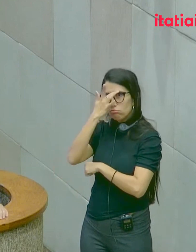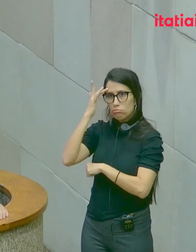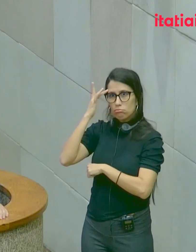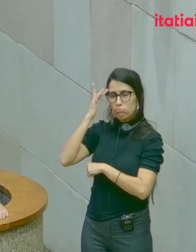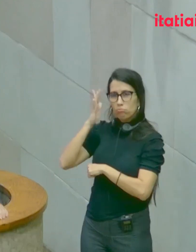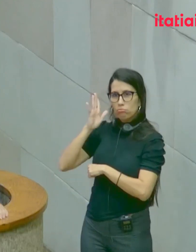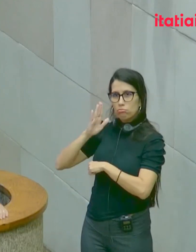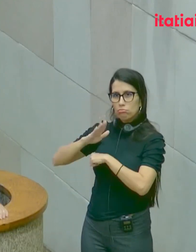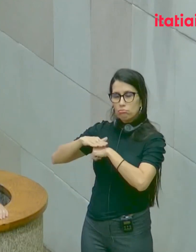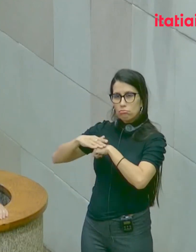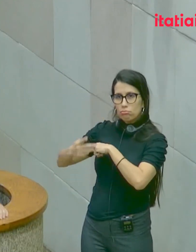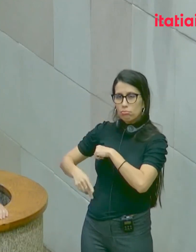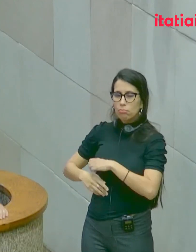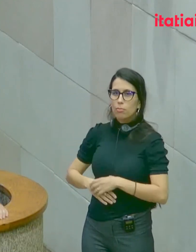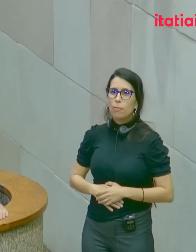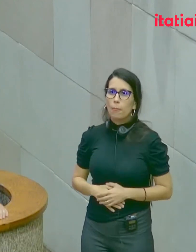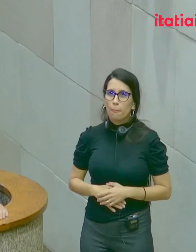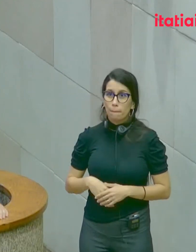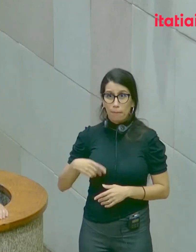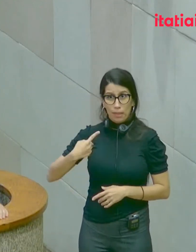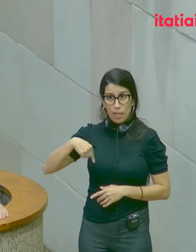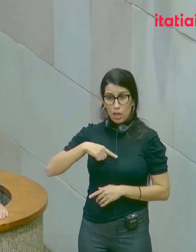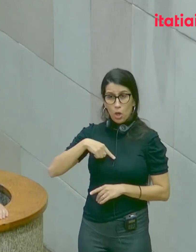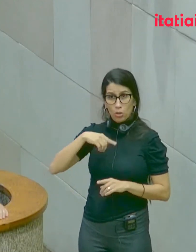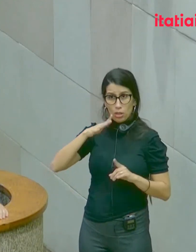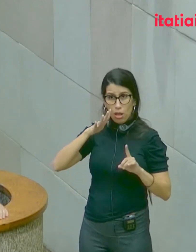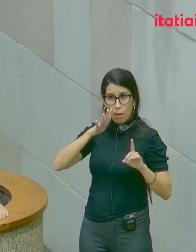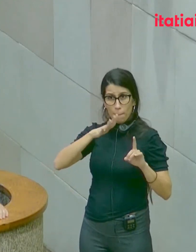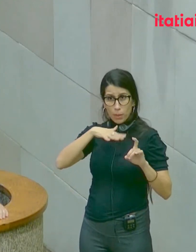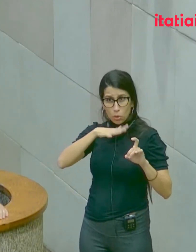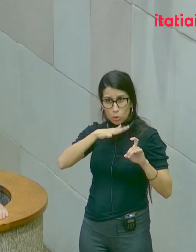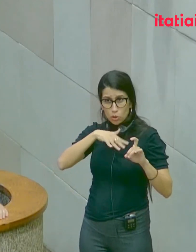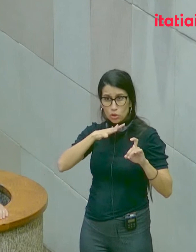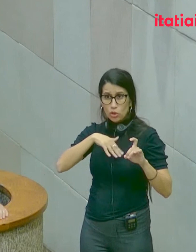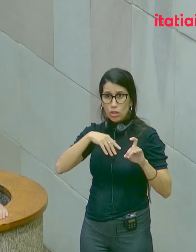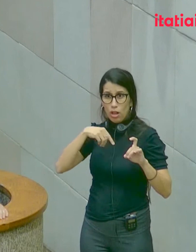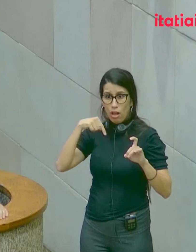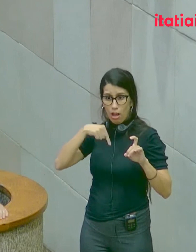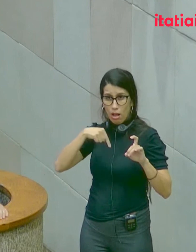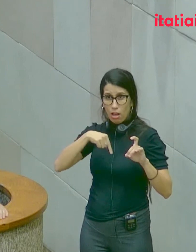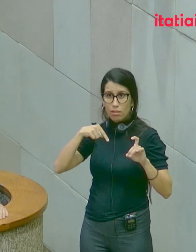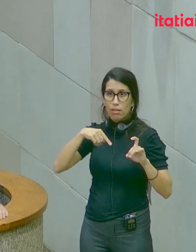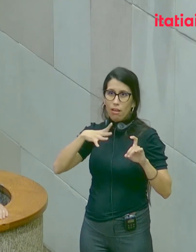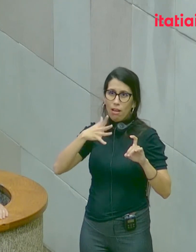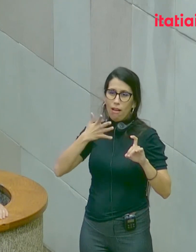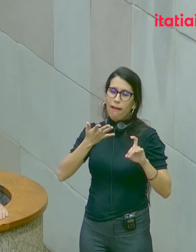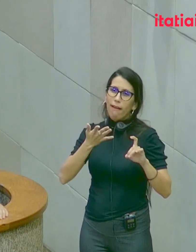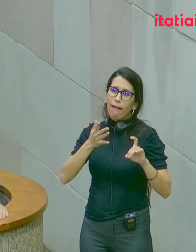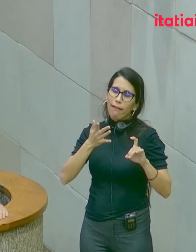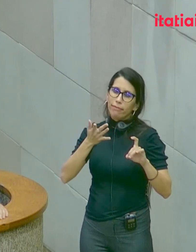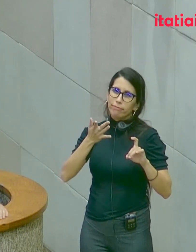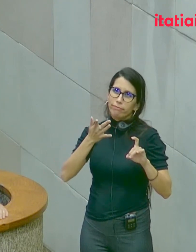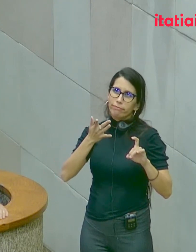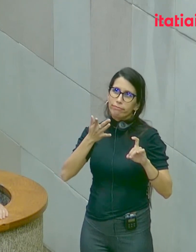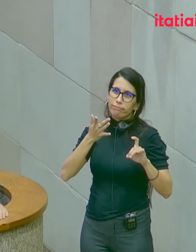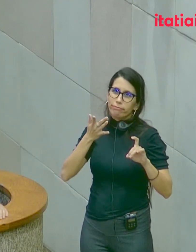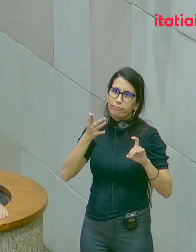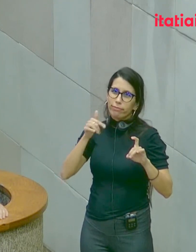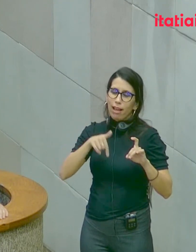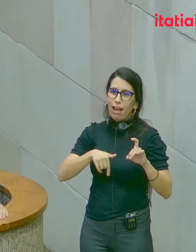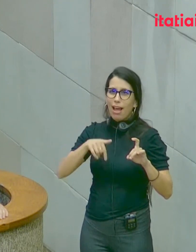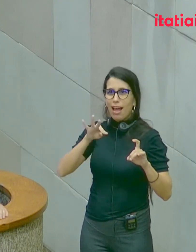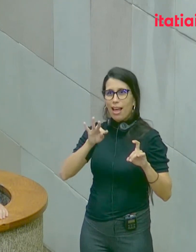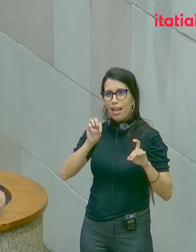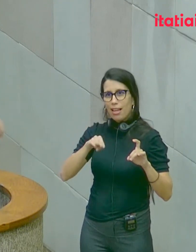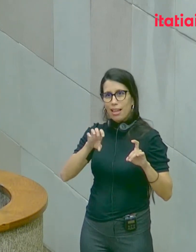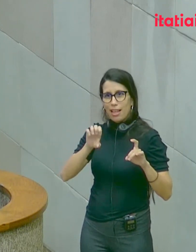na nossa mitologia ocidental, a deusa da justiça, Temes, tem